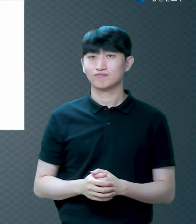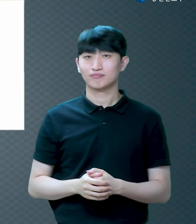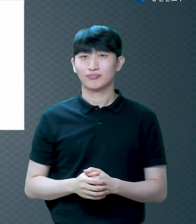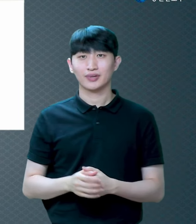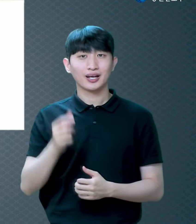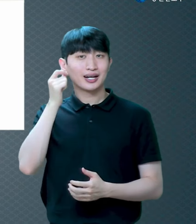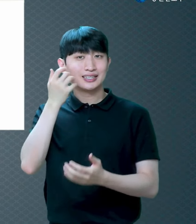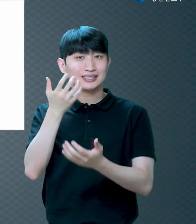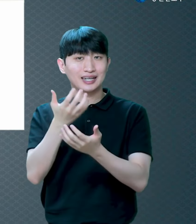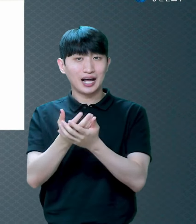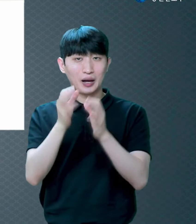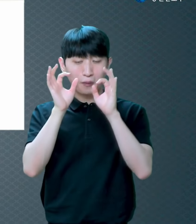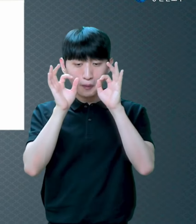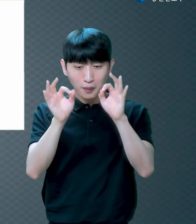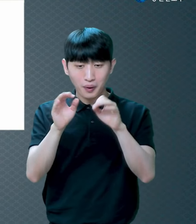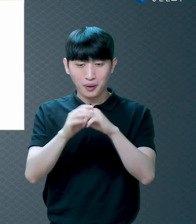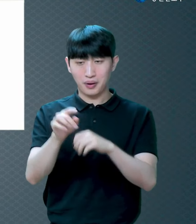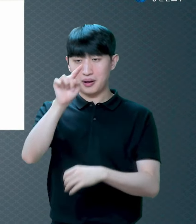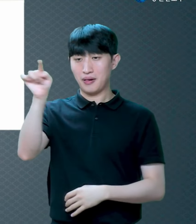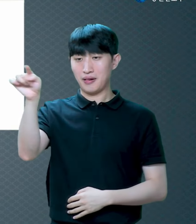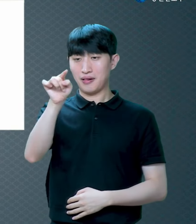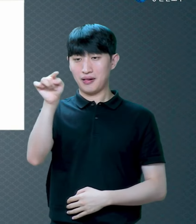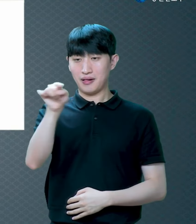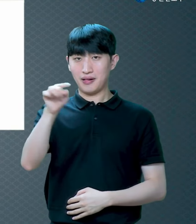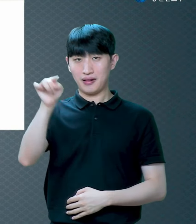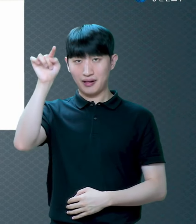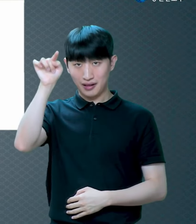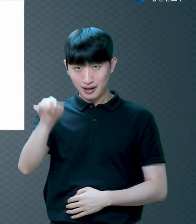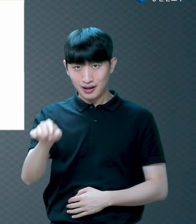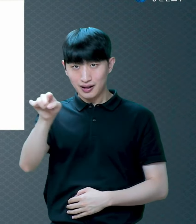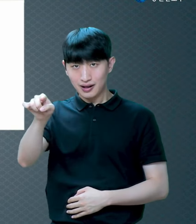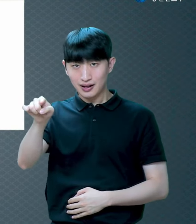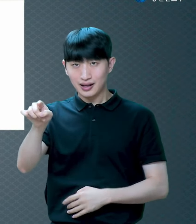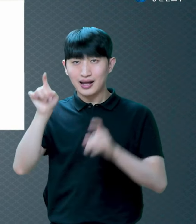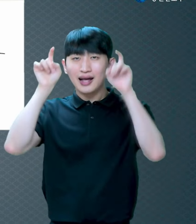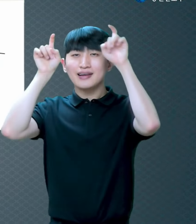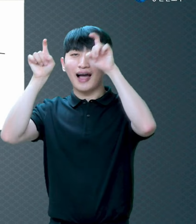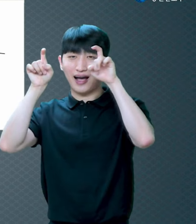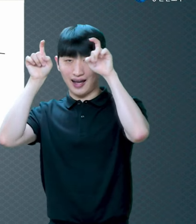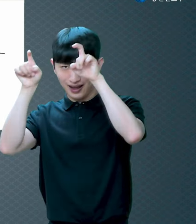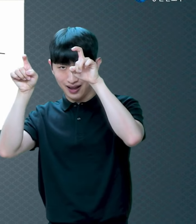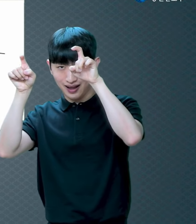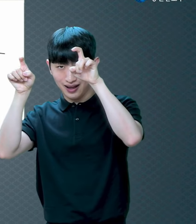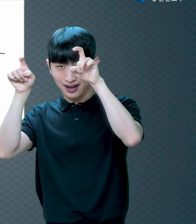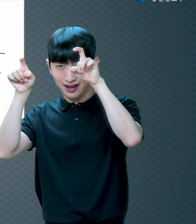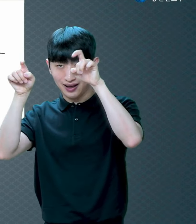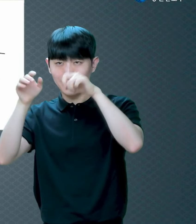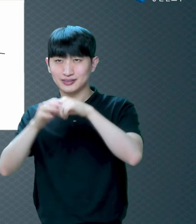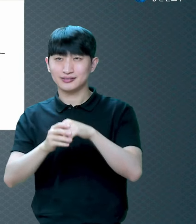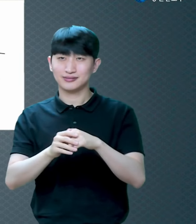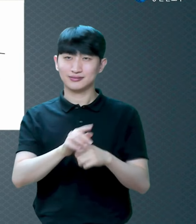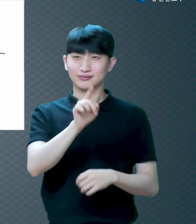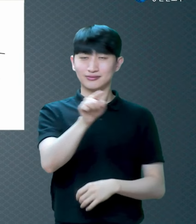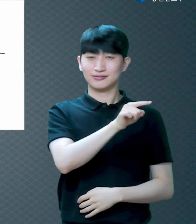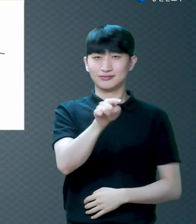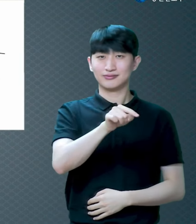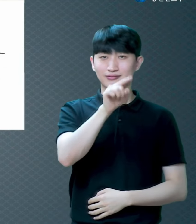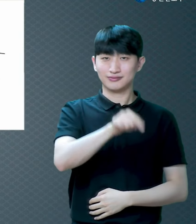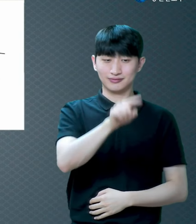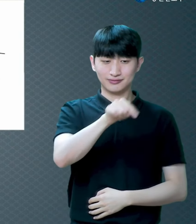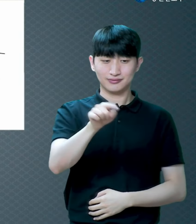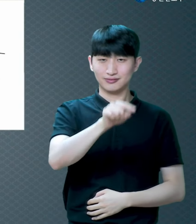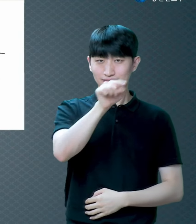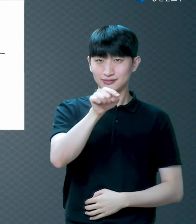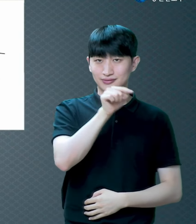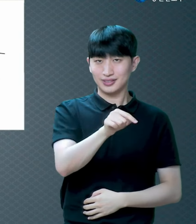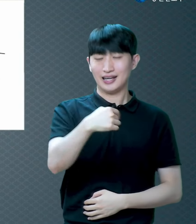있는 건 양을 가리키고 아래 있는 것은 나 자신을 가리키는 겁니다